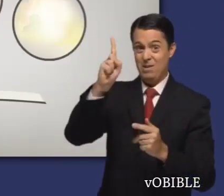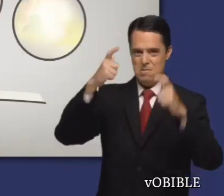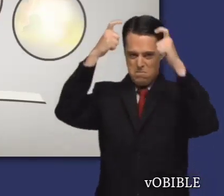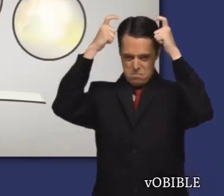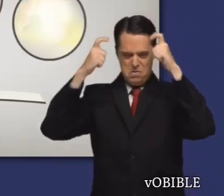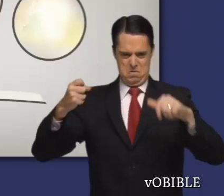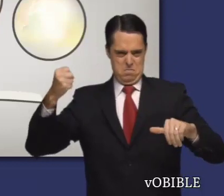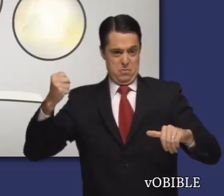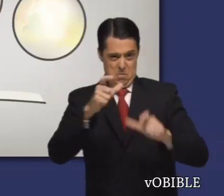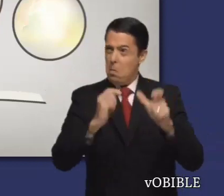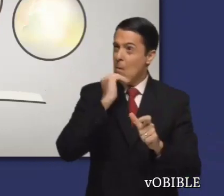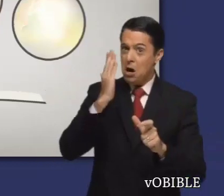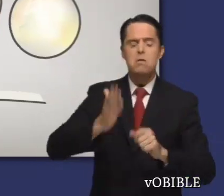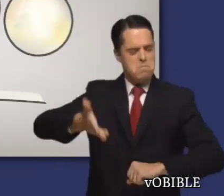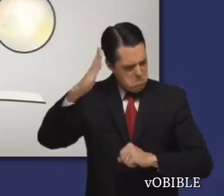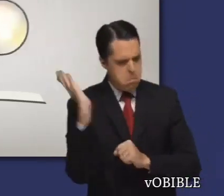no llegará tarde.